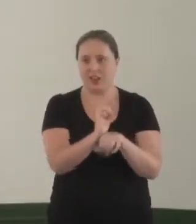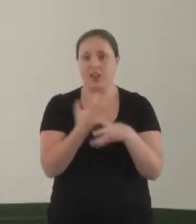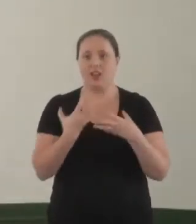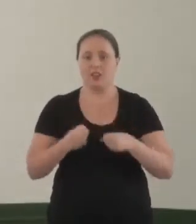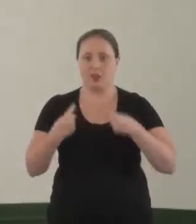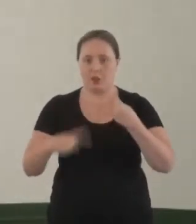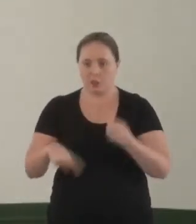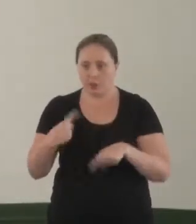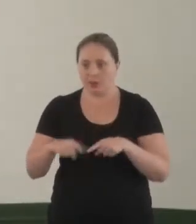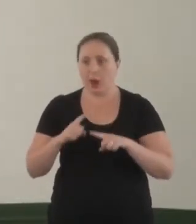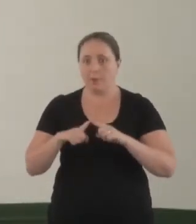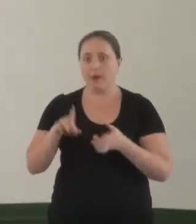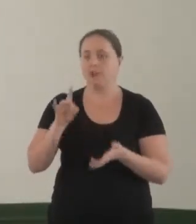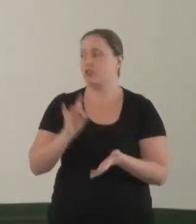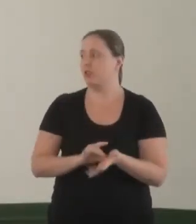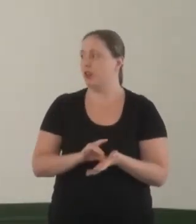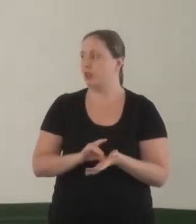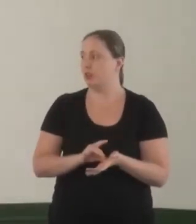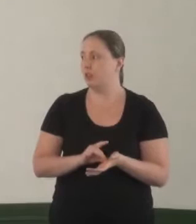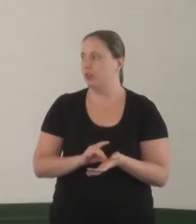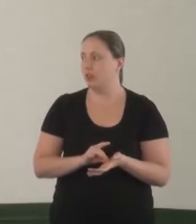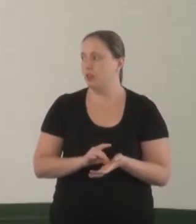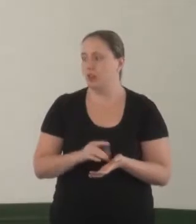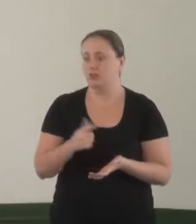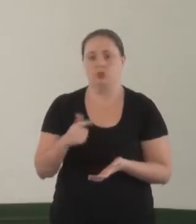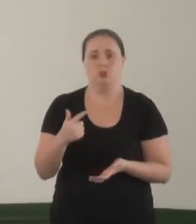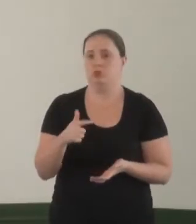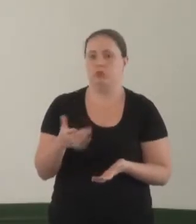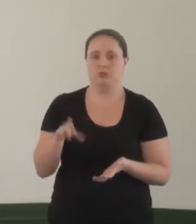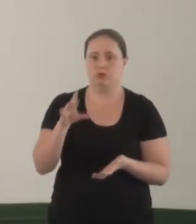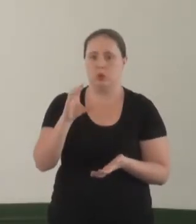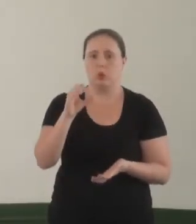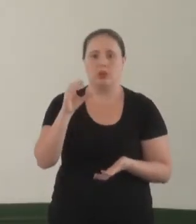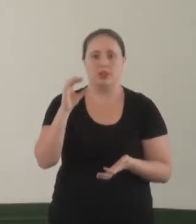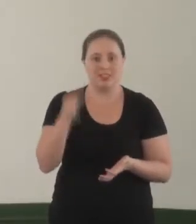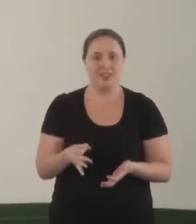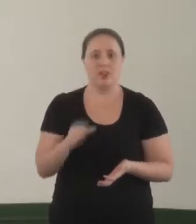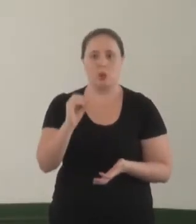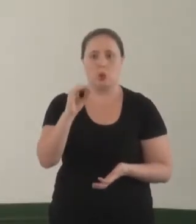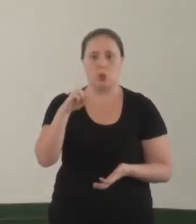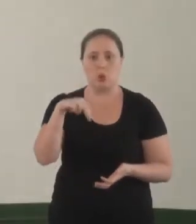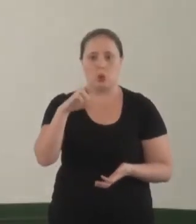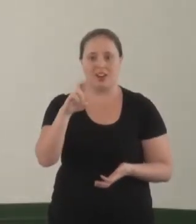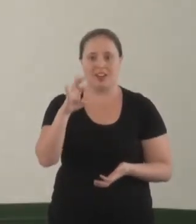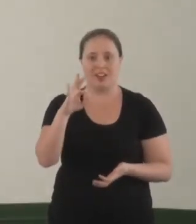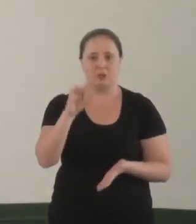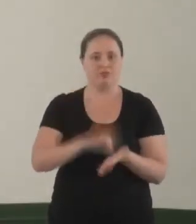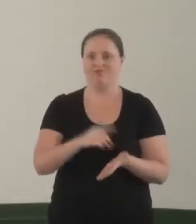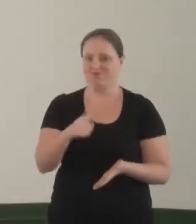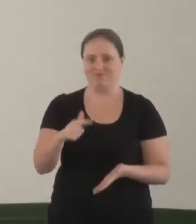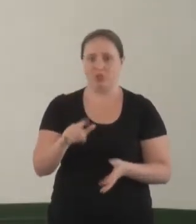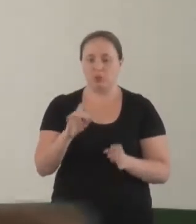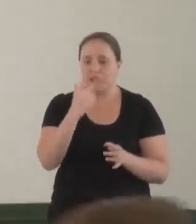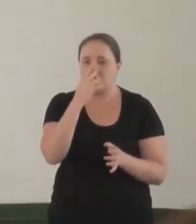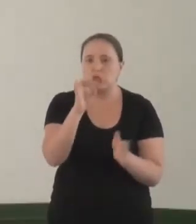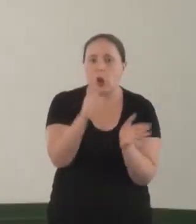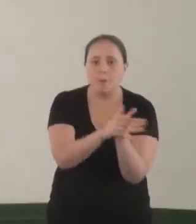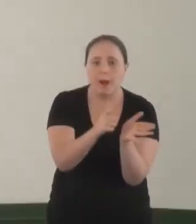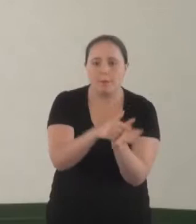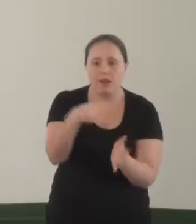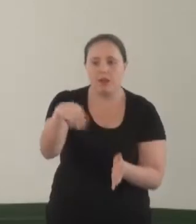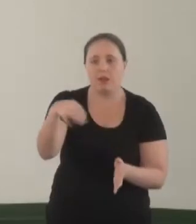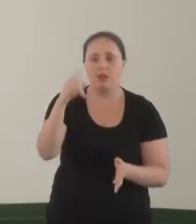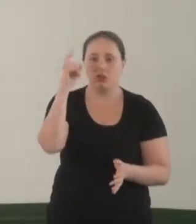política, mas, de fato, ela não está concreta mesmo, de fato, só no papel mesmo, entendeu? E a grande dificuldade,